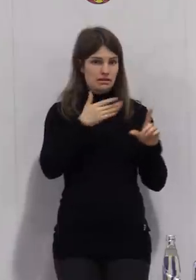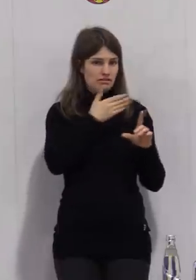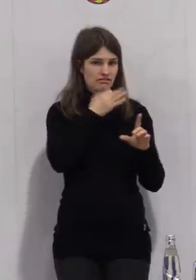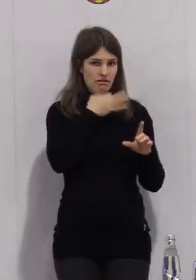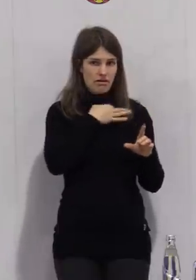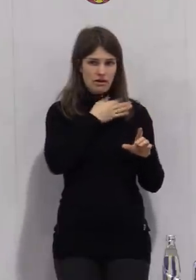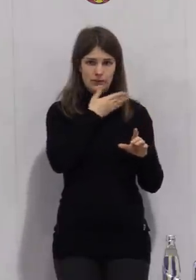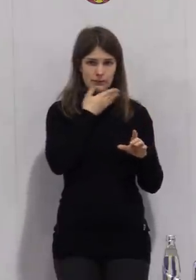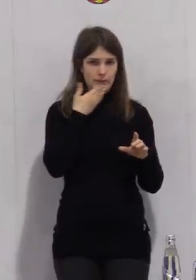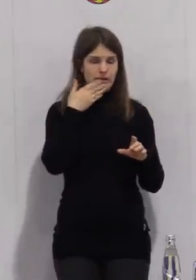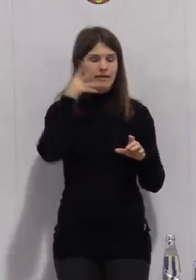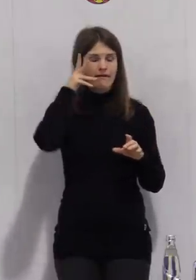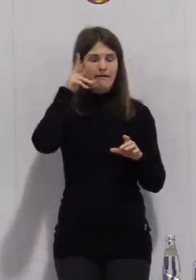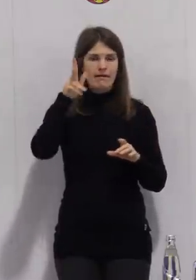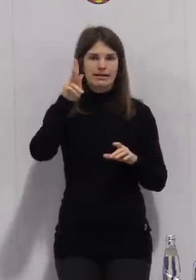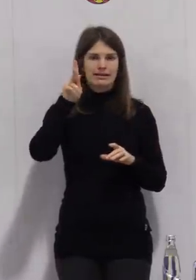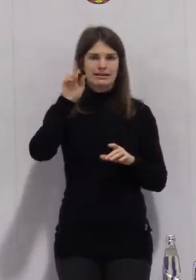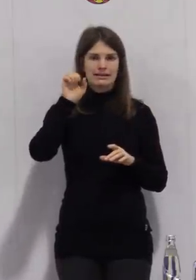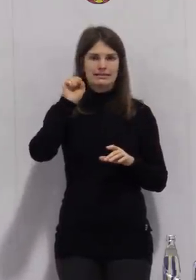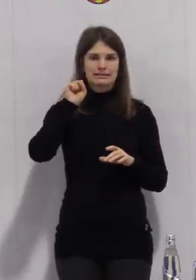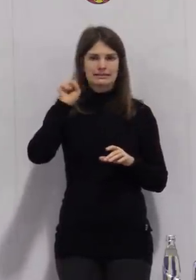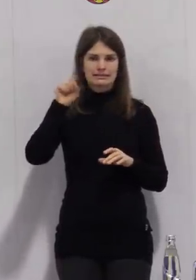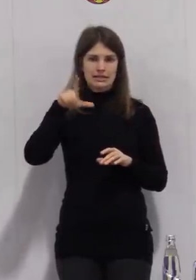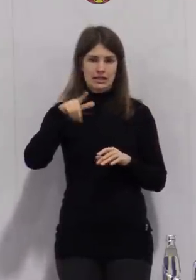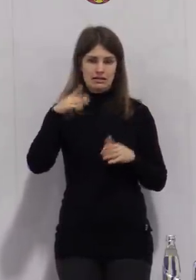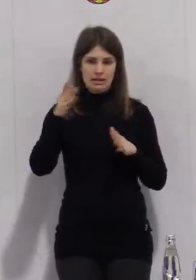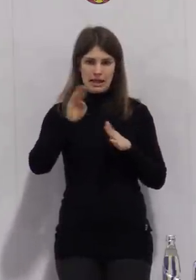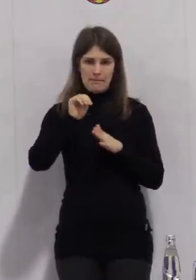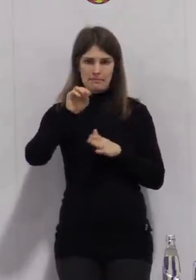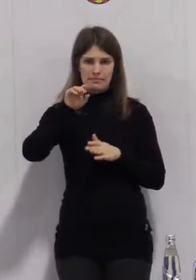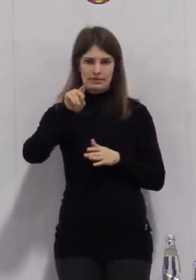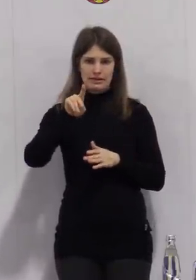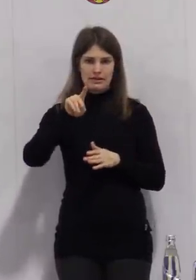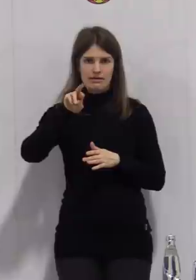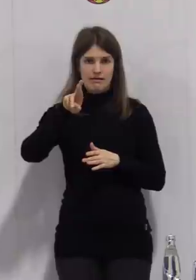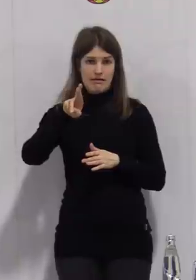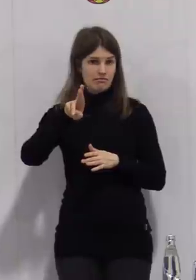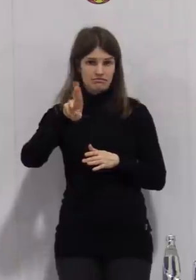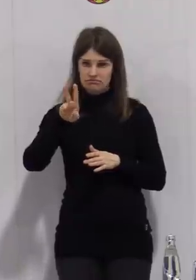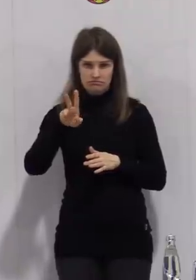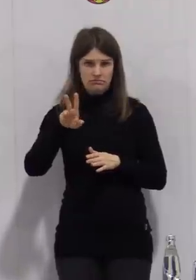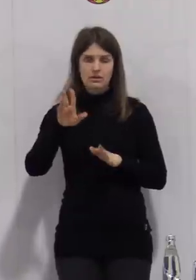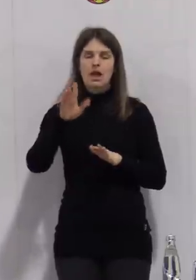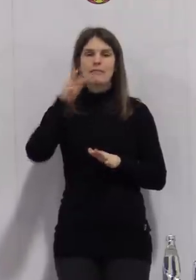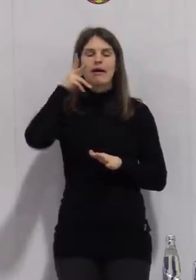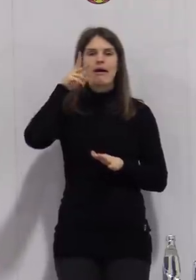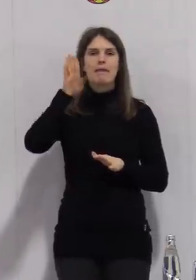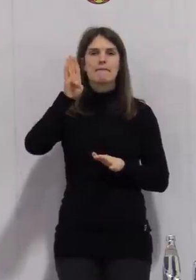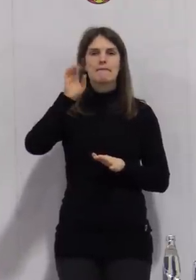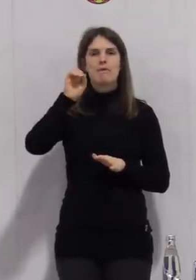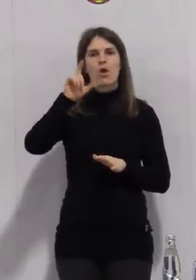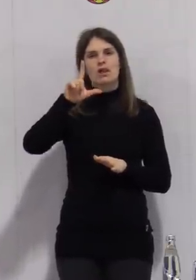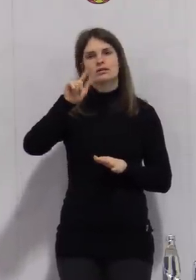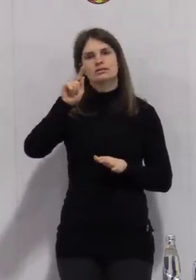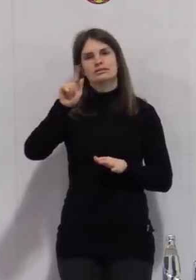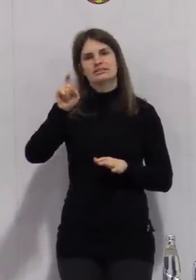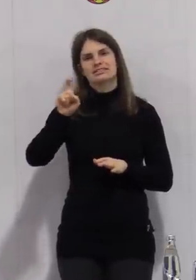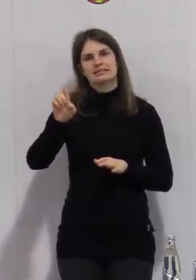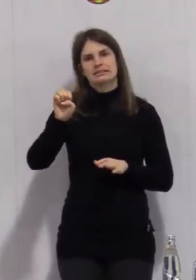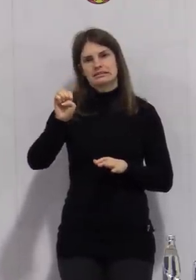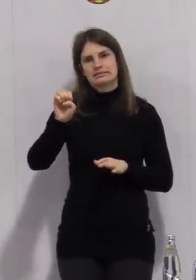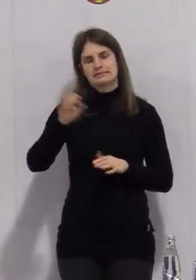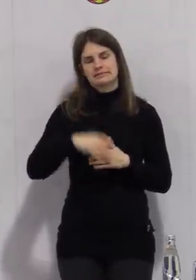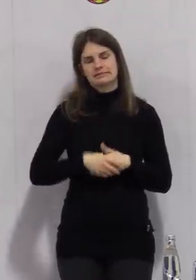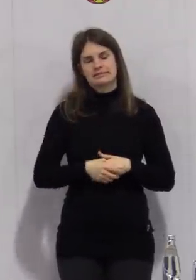Fragen. Herr Kessel vom NDR, um Sie fragen. Ich hatte aber gesehen, Herr Bolzer hat eine Nachfrage. Herr Bolzer, wir hören Sie.